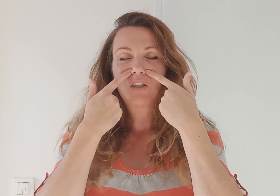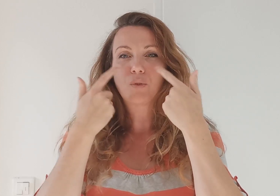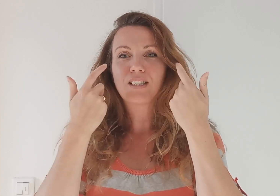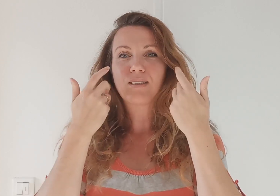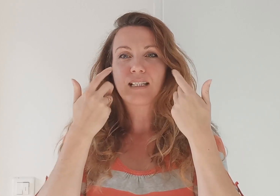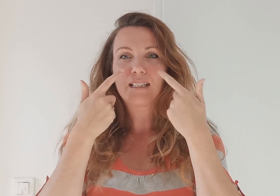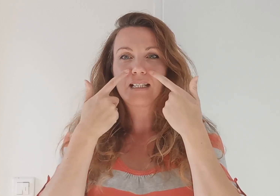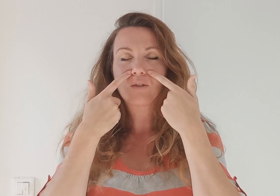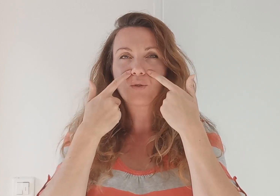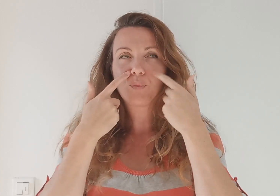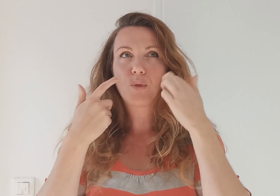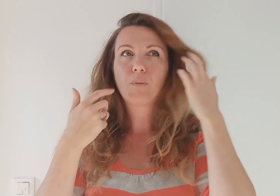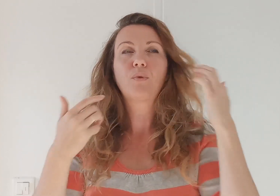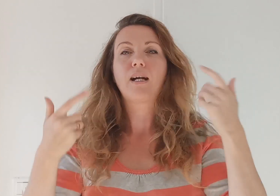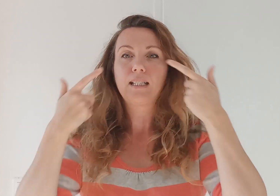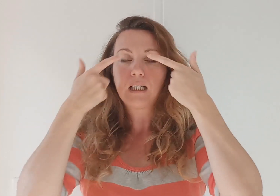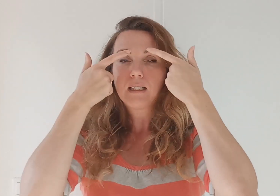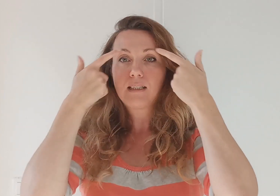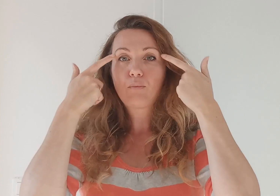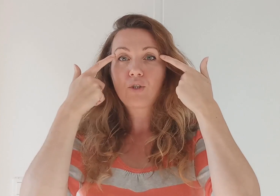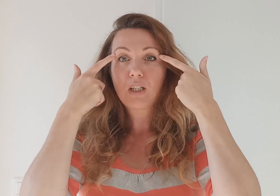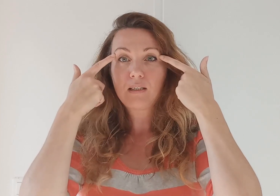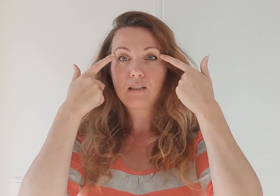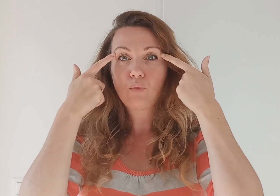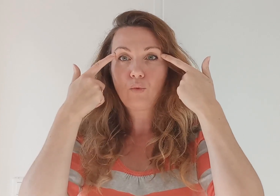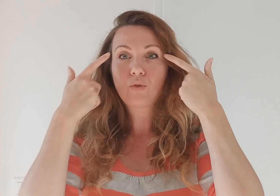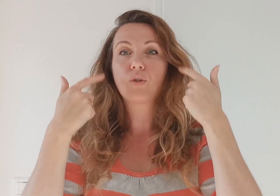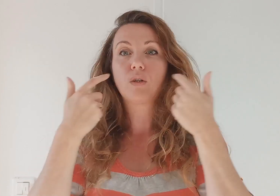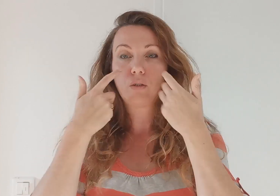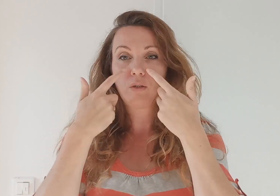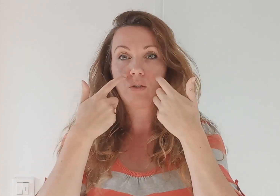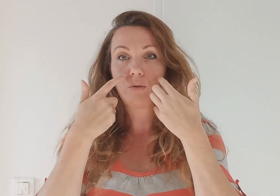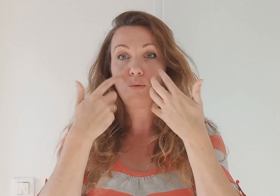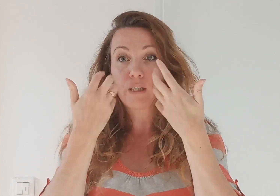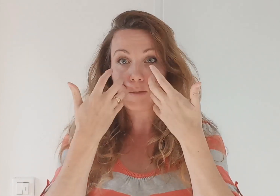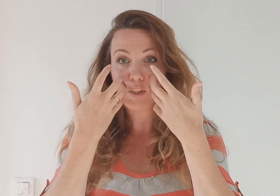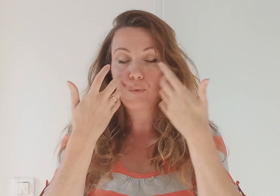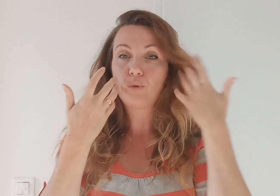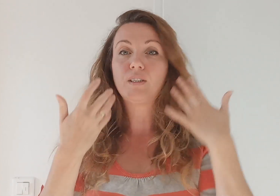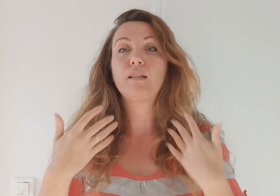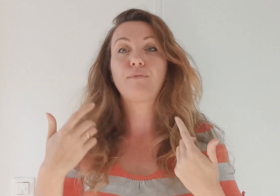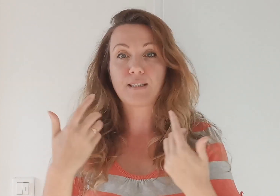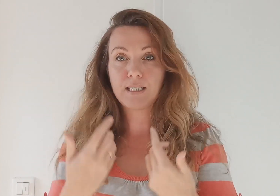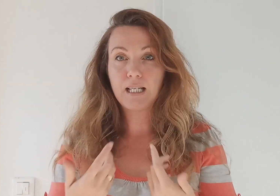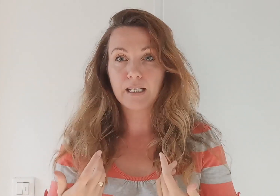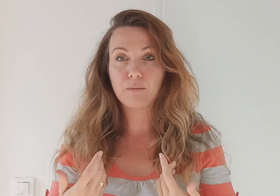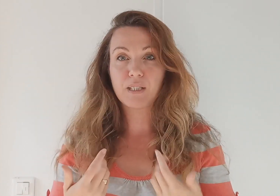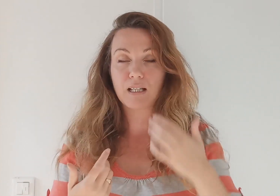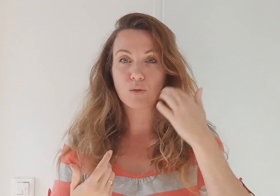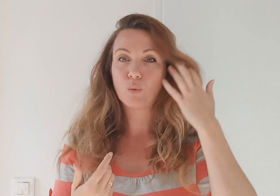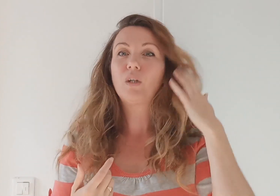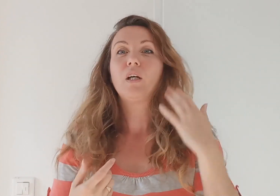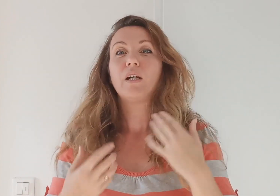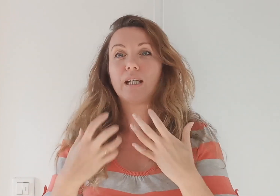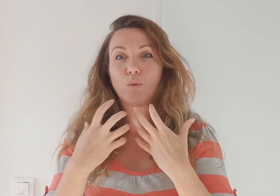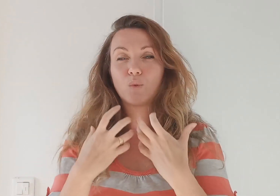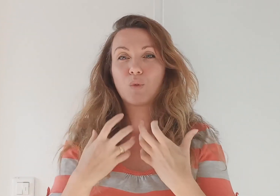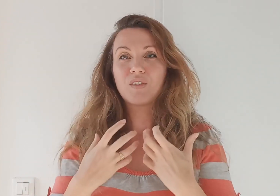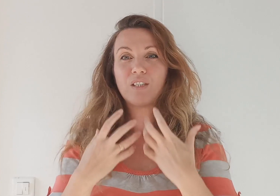Donc ça va être intéressant ce point pour aller déboucher les sinus, ouvrir un petit peu le nez, faciliter la respiration. Et donc c